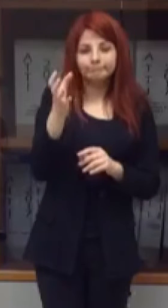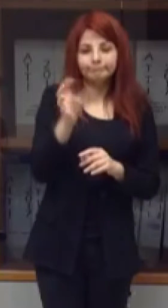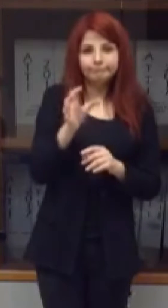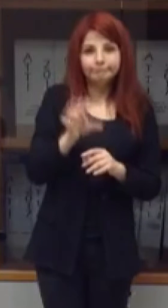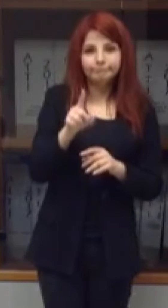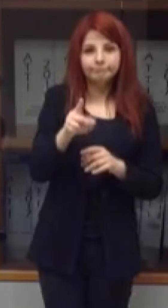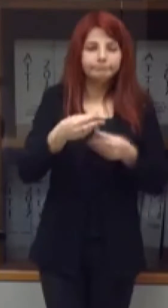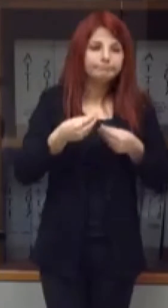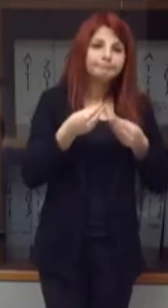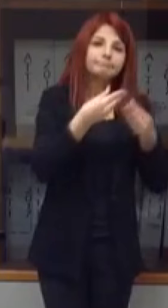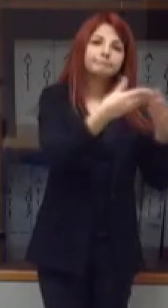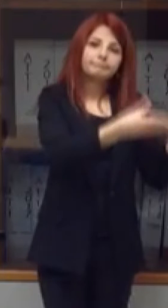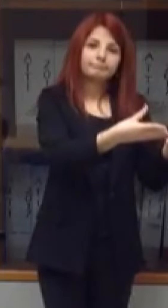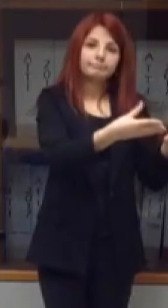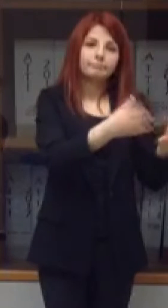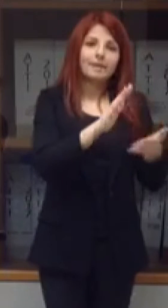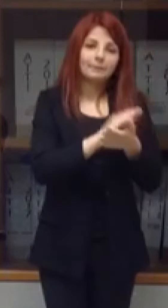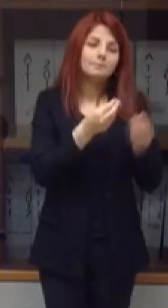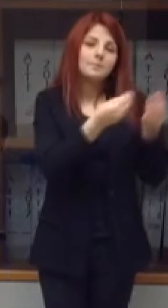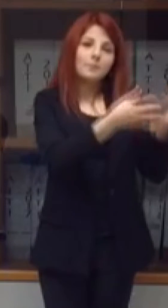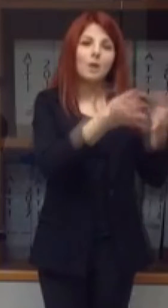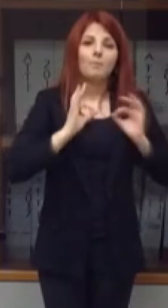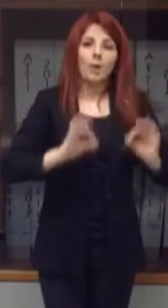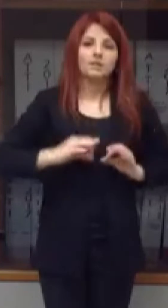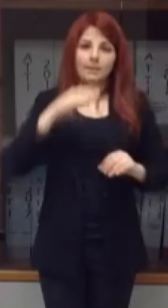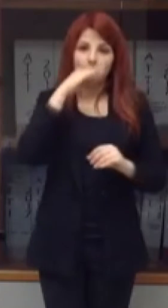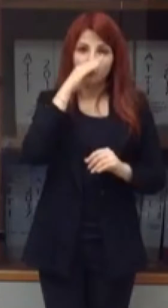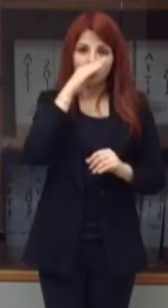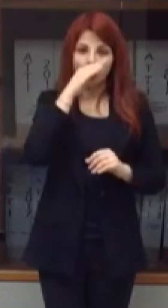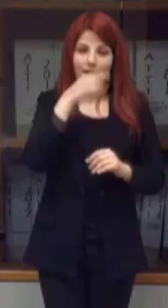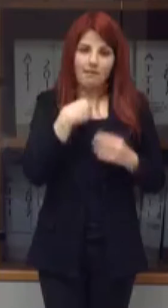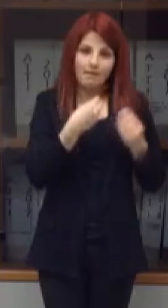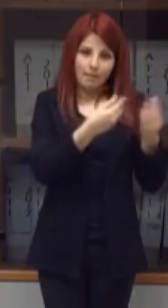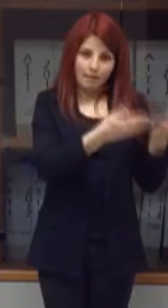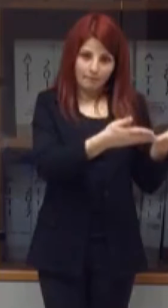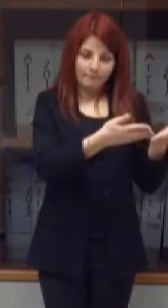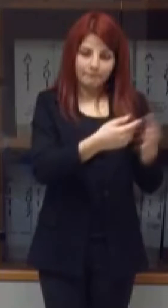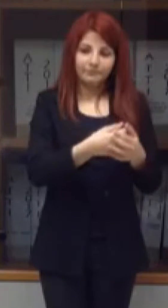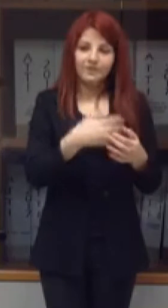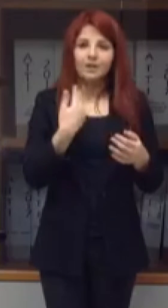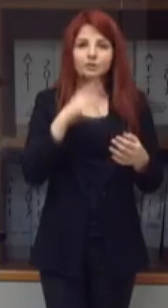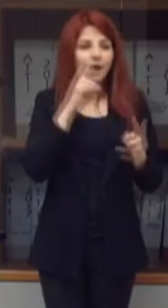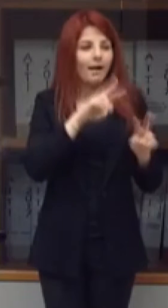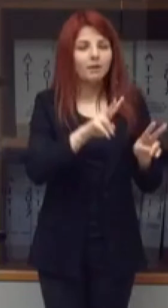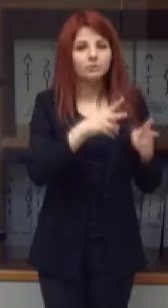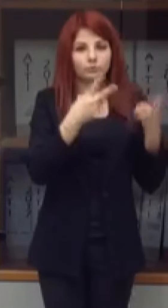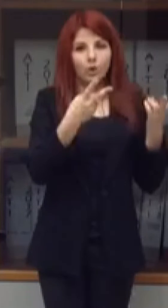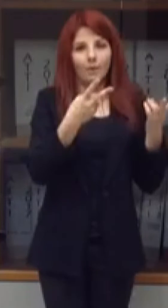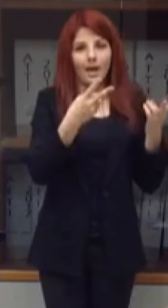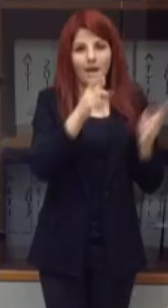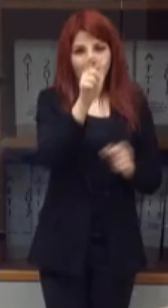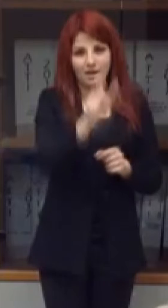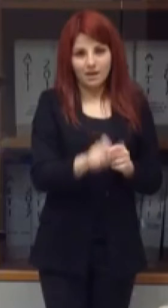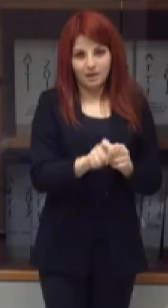anche in popolari. Chi vuole è libero di impugnarle, prendendosi le conseguenziali responsabilità. Se le regioni del centro nord sono in